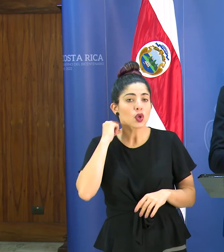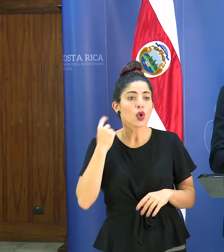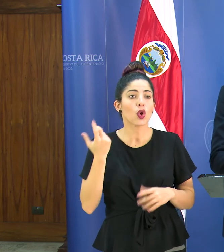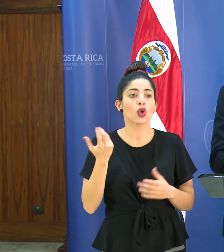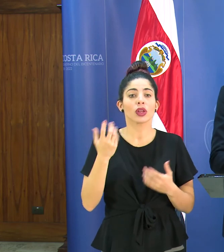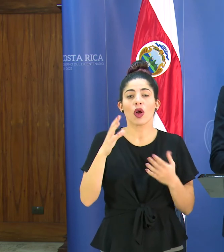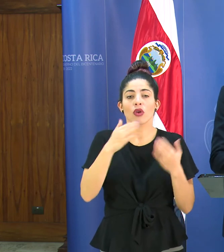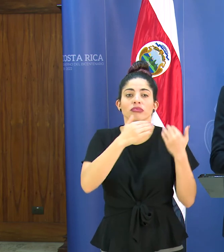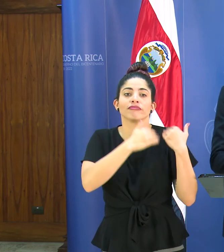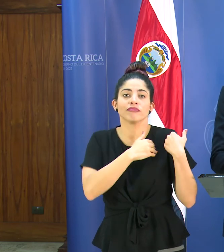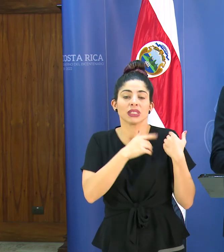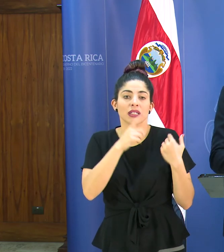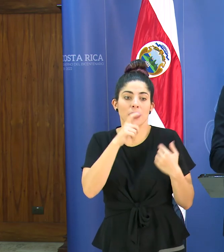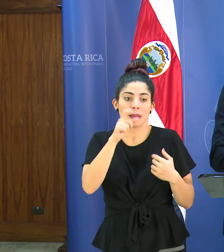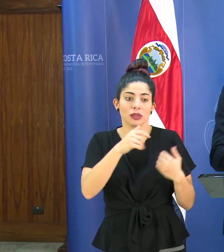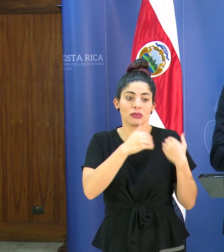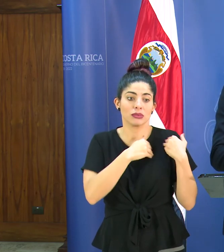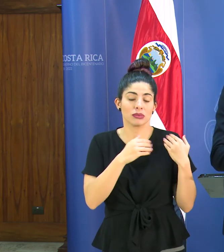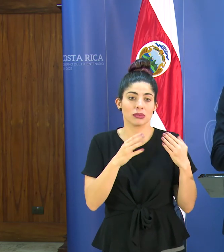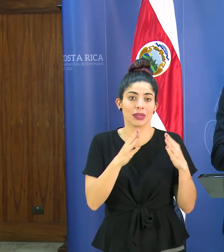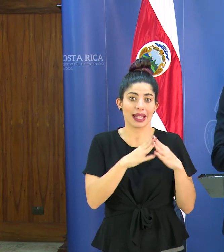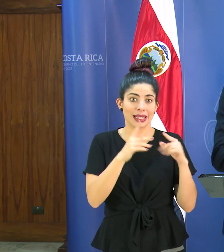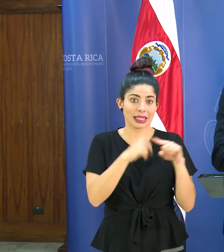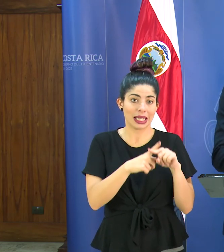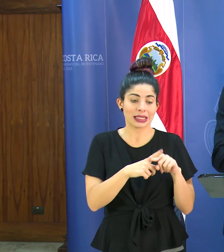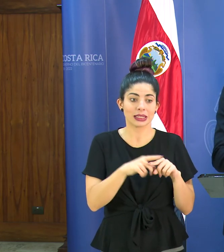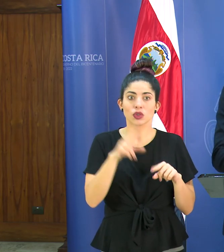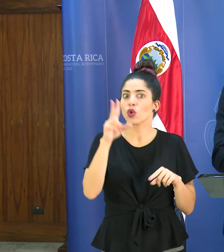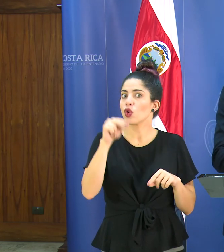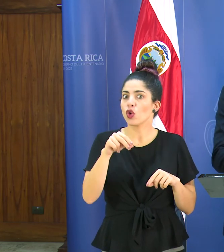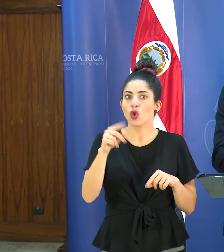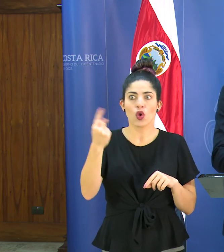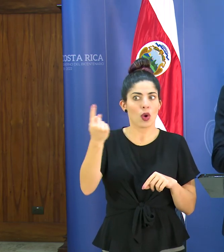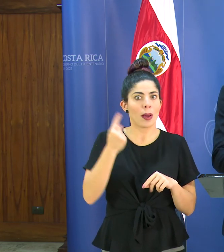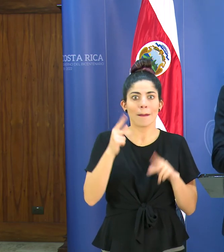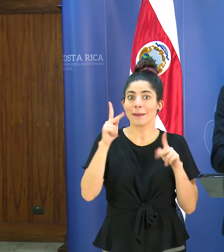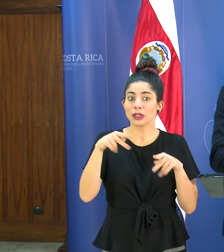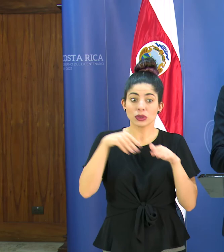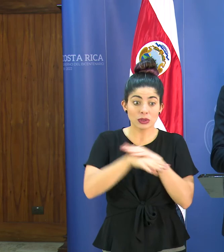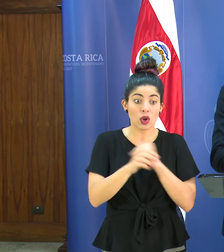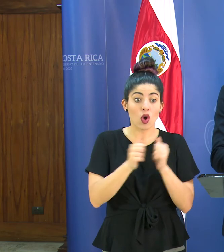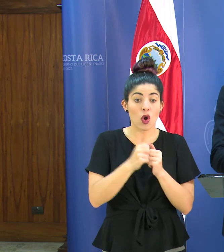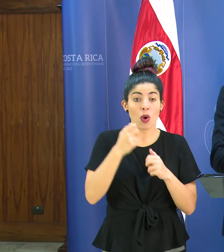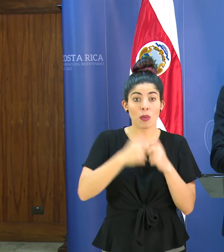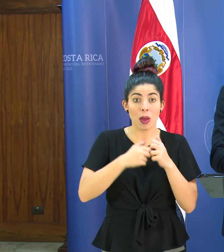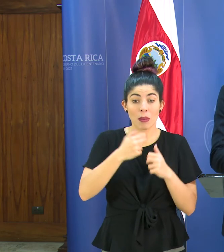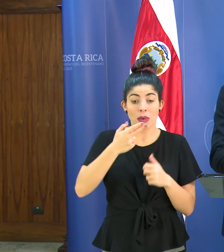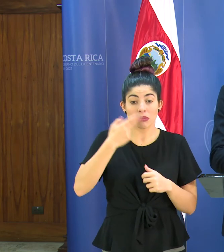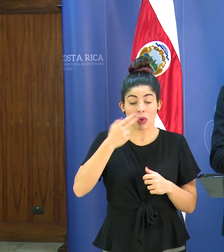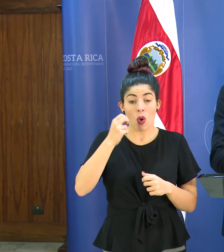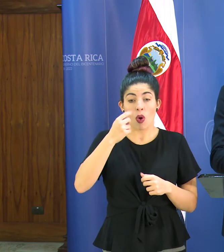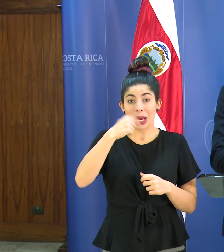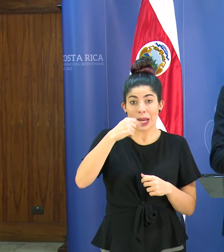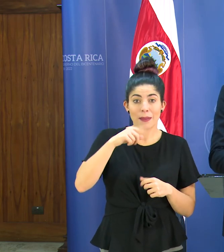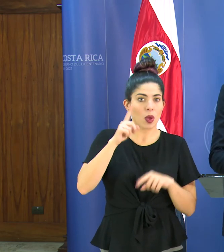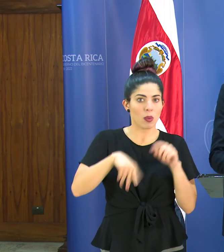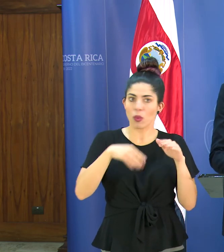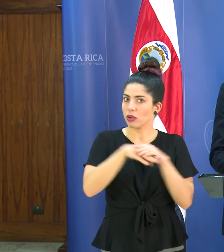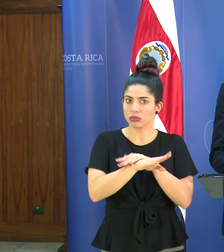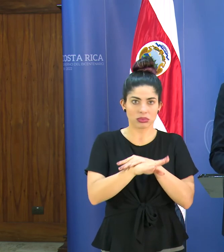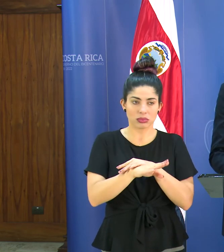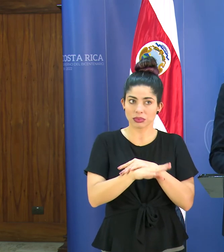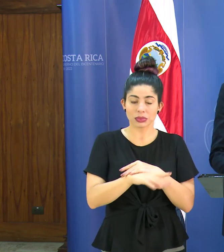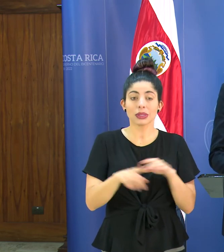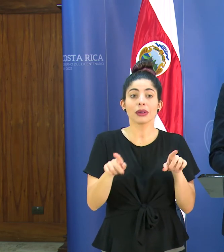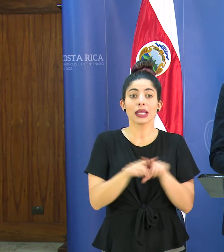los que están a cargo de estos centros que no reciban personas con síntomas respiratorios eso es muy importante porque eso es una de las medidas más importantes pero